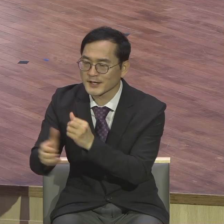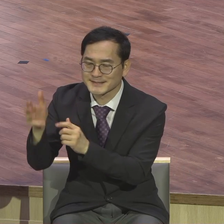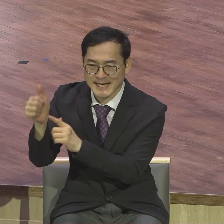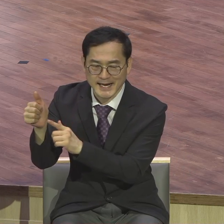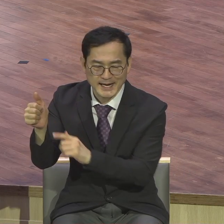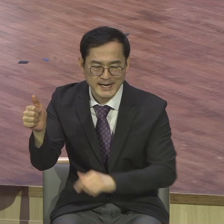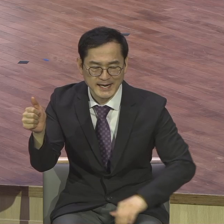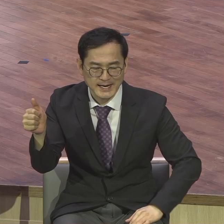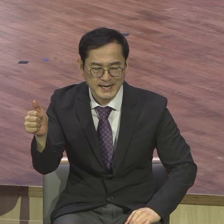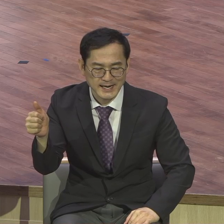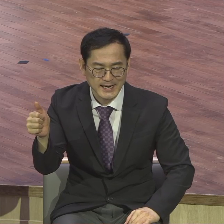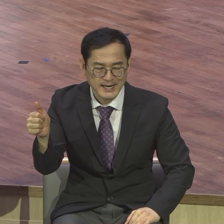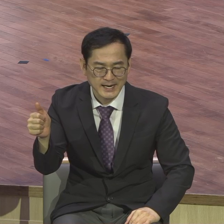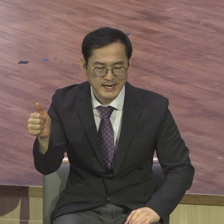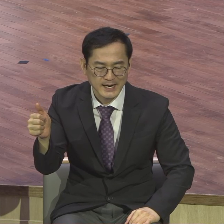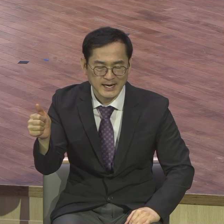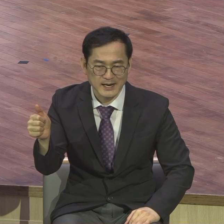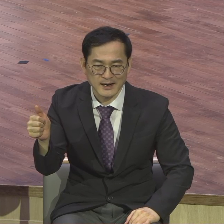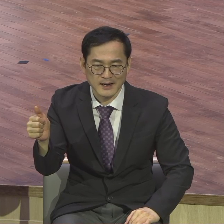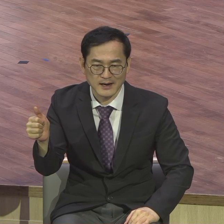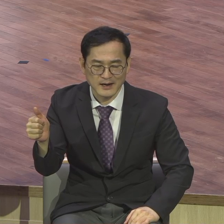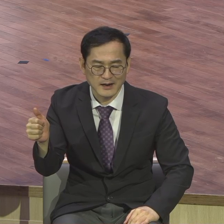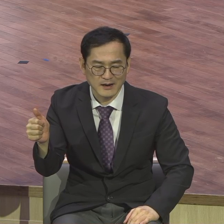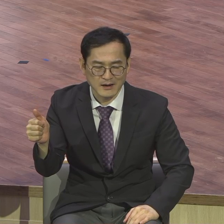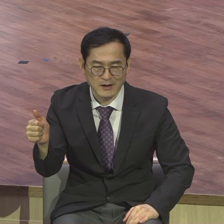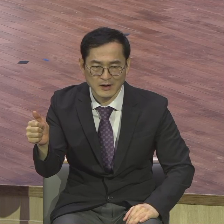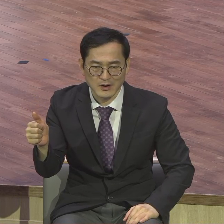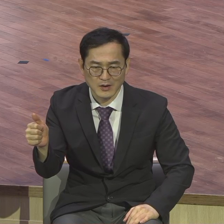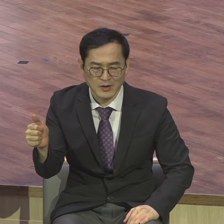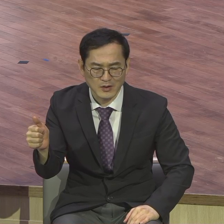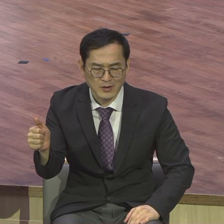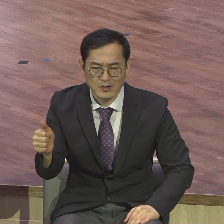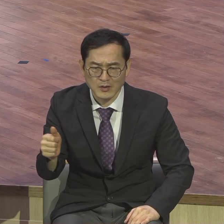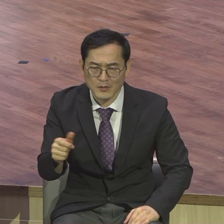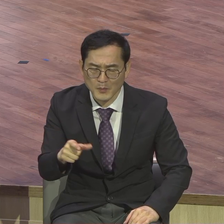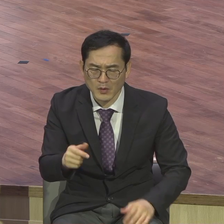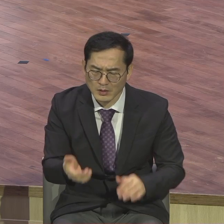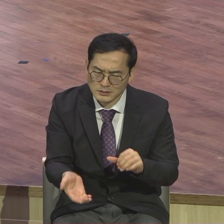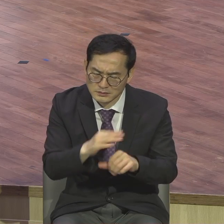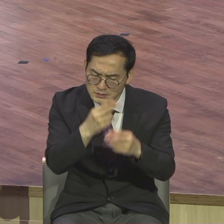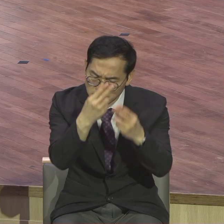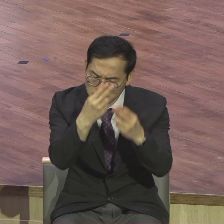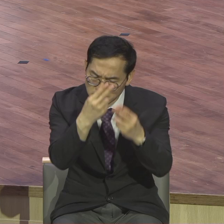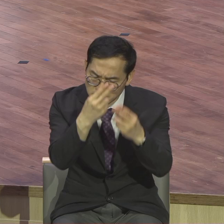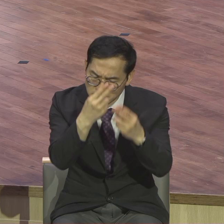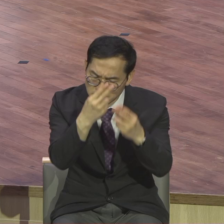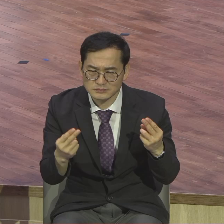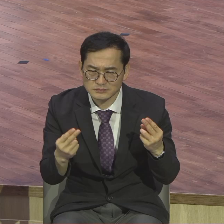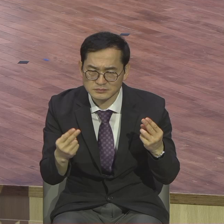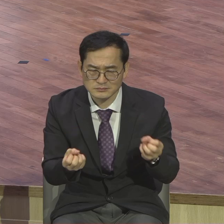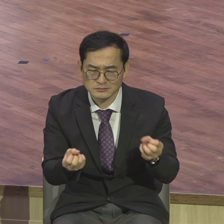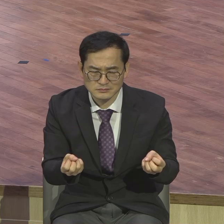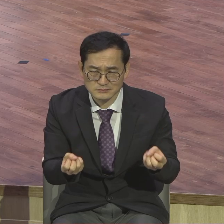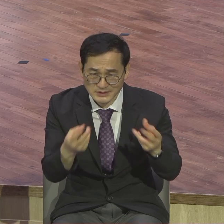뭘 맡았냐. 경조국장이요. 위원장도 아니요. 경조국장 맡았어요. 경조국장 뭐요. 장례식 가는 겁니다.